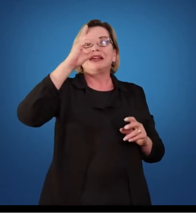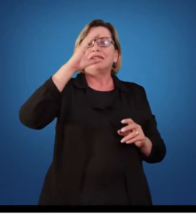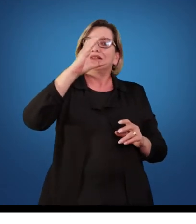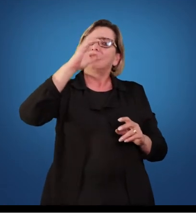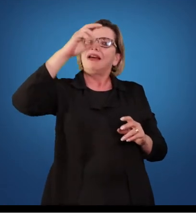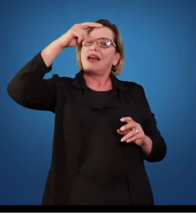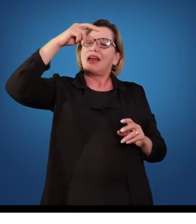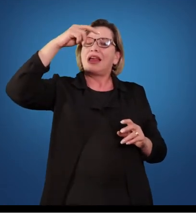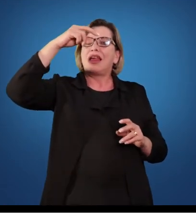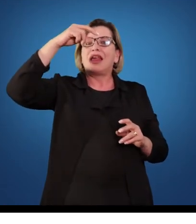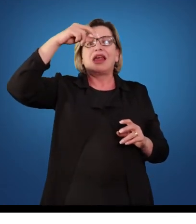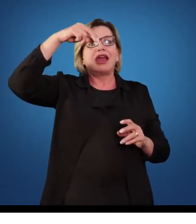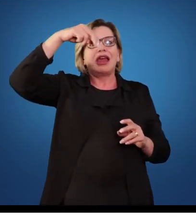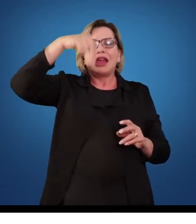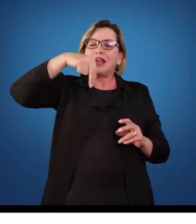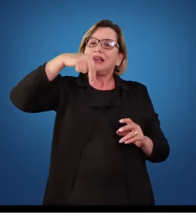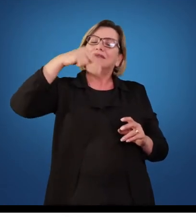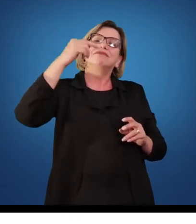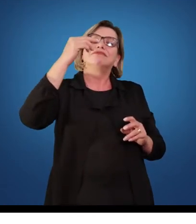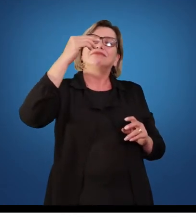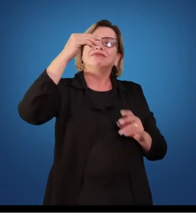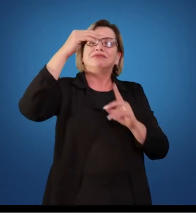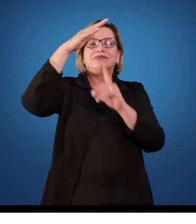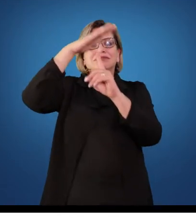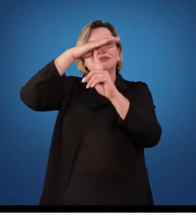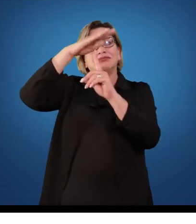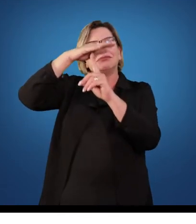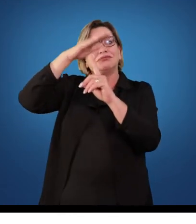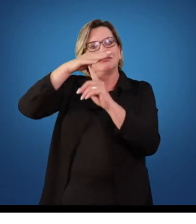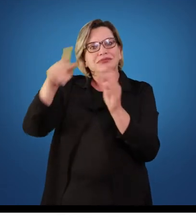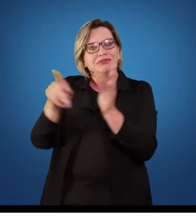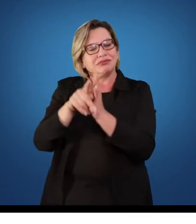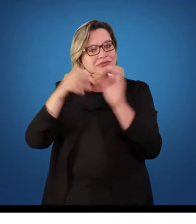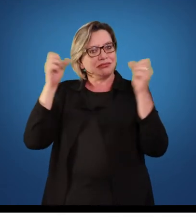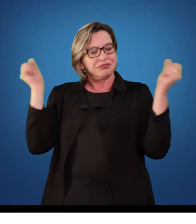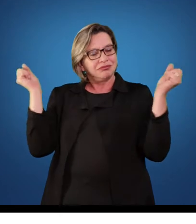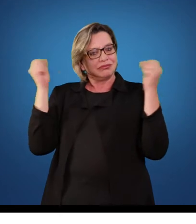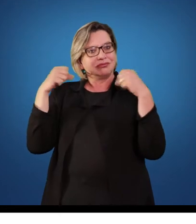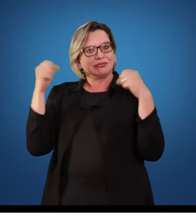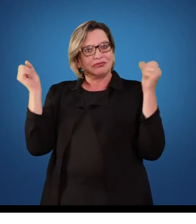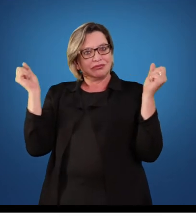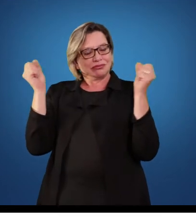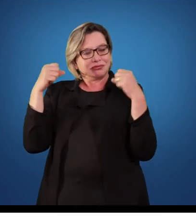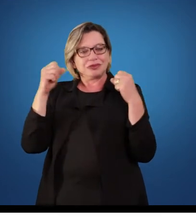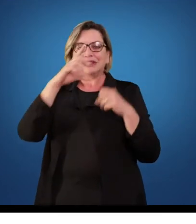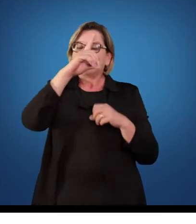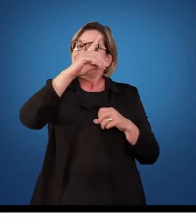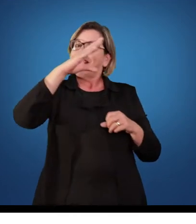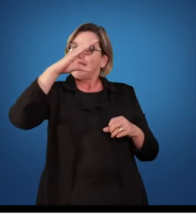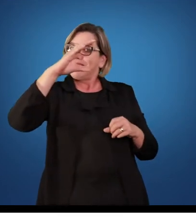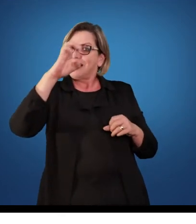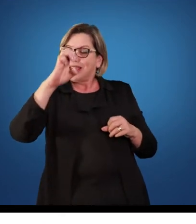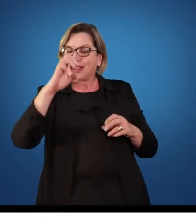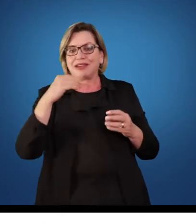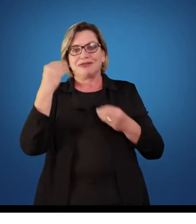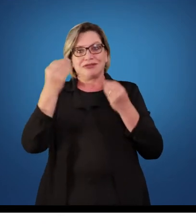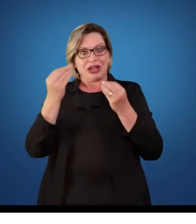Estado do Paraná de Educação Física. Nós podemos entender as diretrizes como um documento orientador,